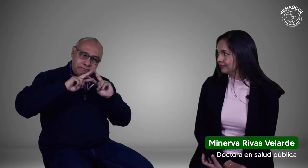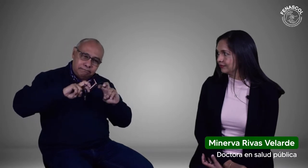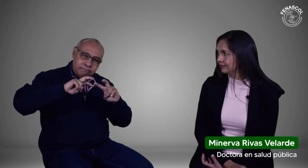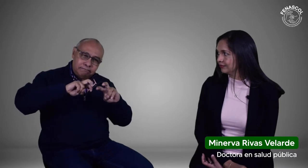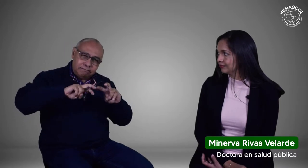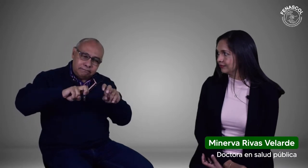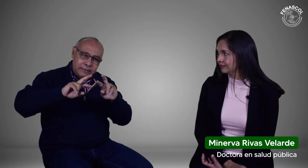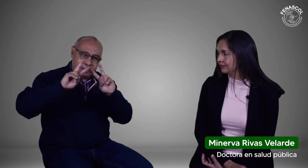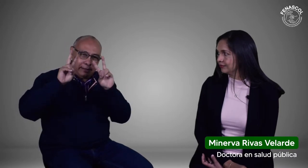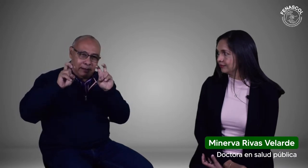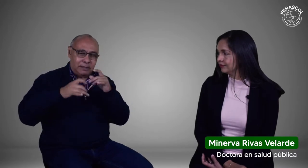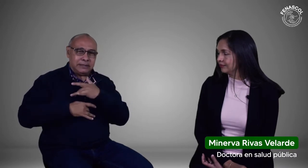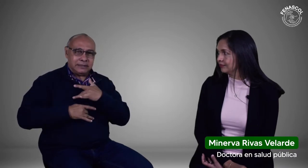en el ámbito de la salud.